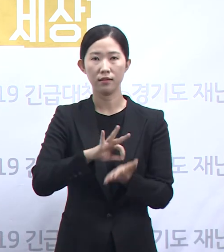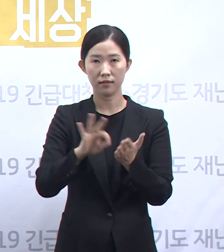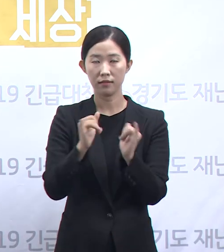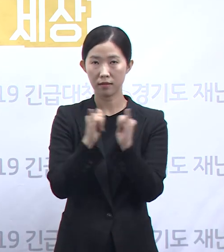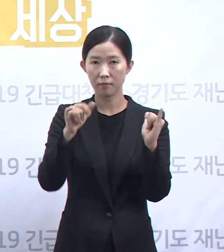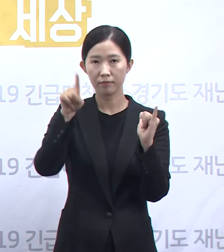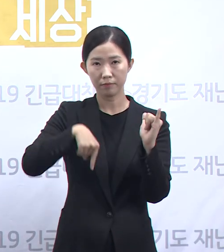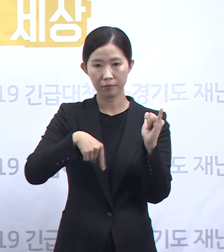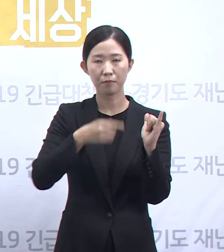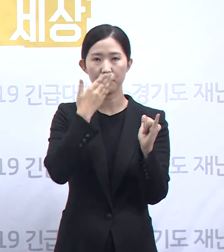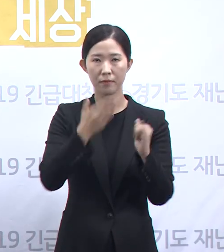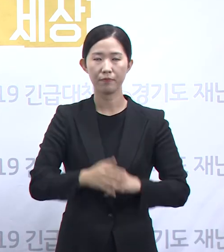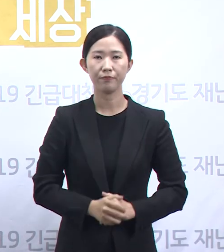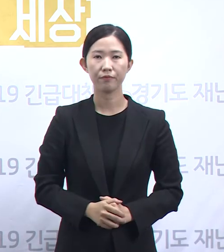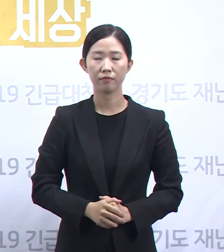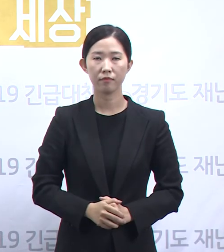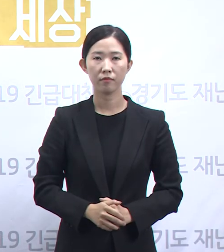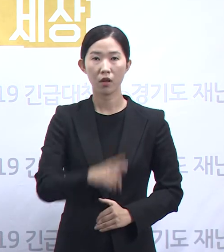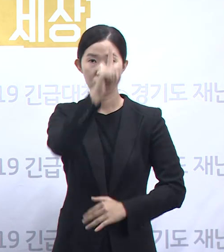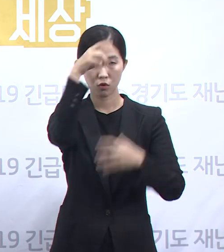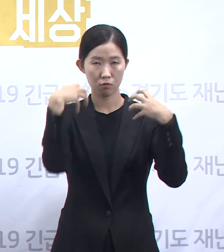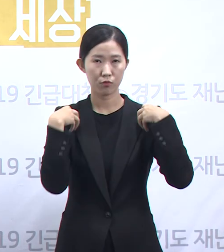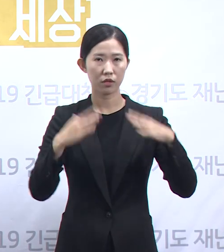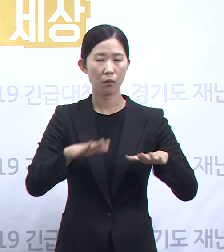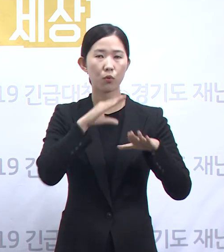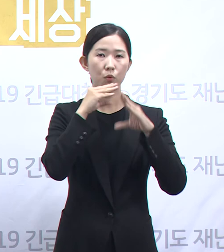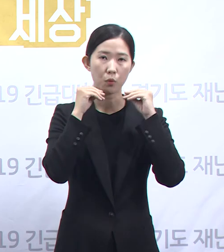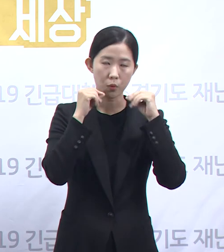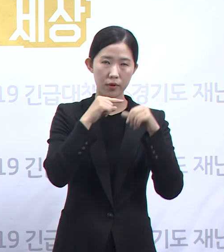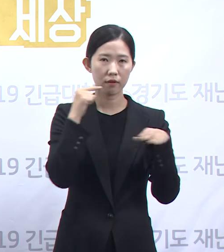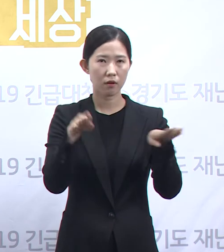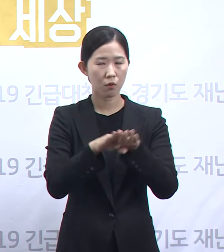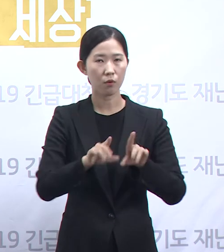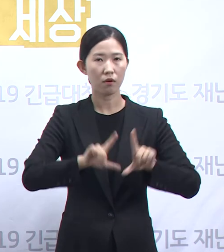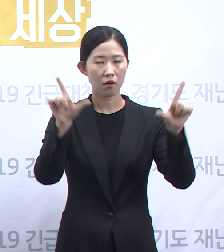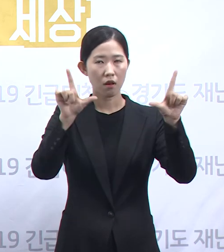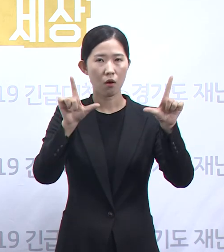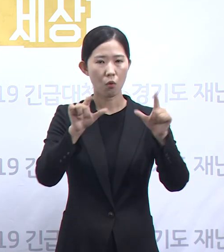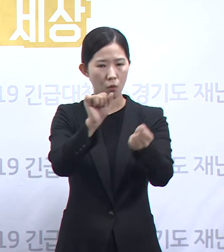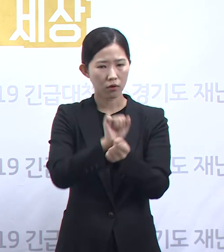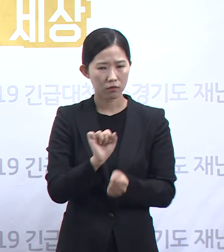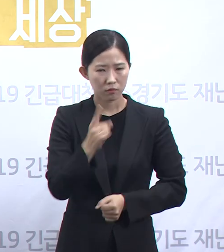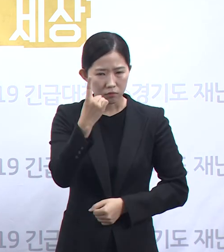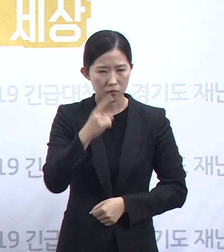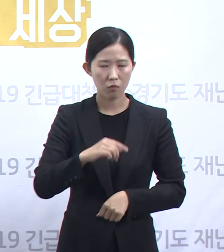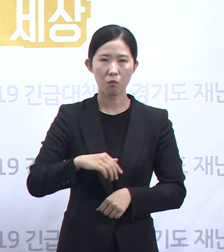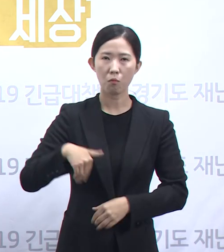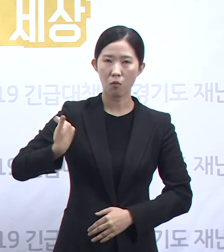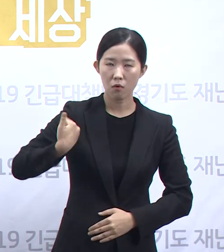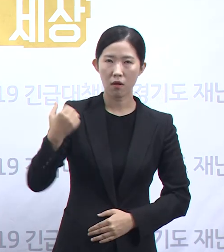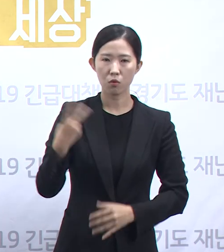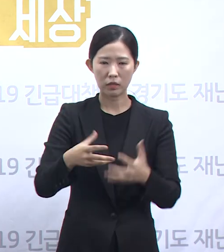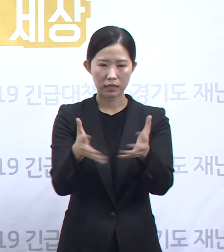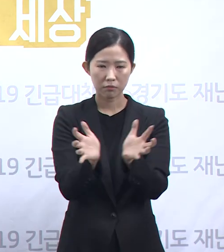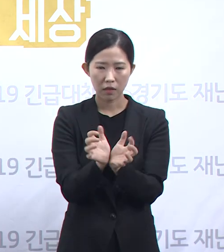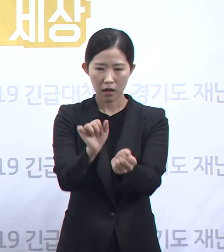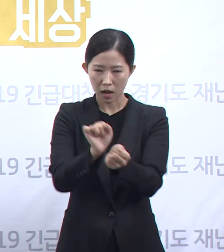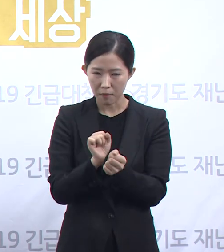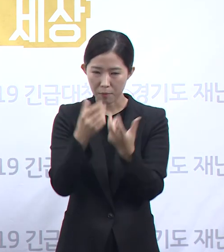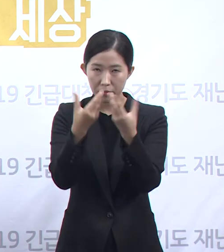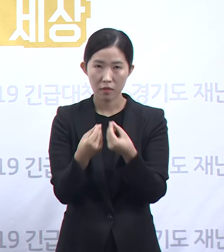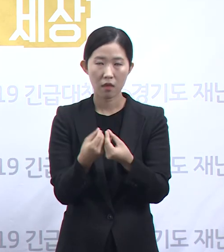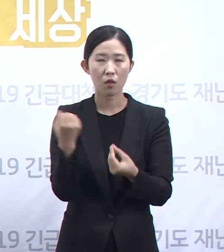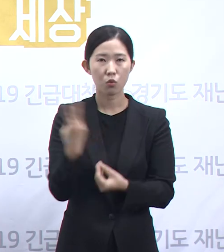정부는 이번 주말 확진자 발생 규모와 감염 공료 불명 비율, 집단 감염 사례, 감염